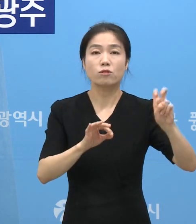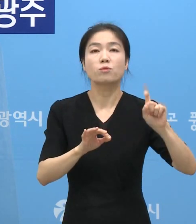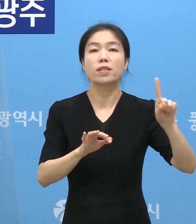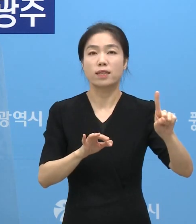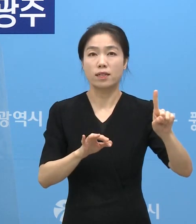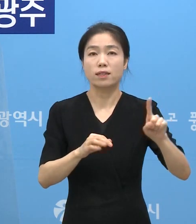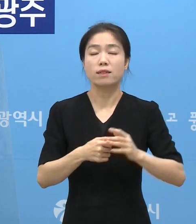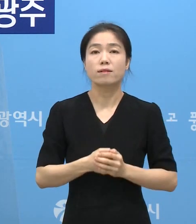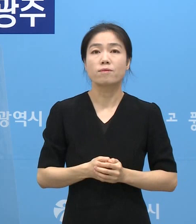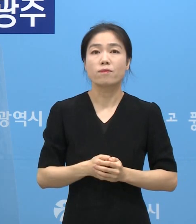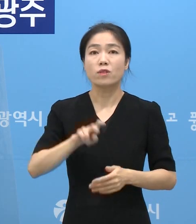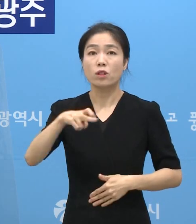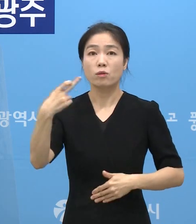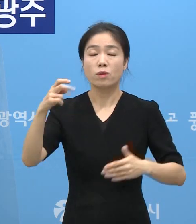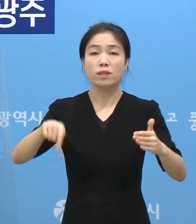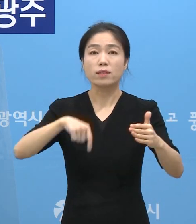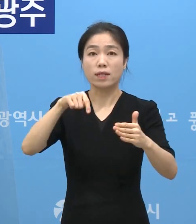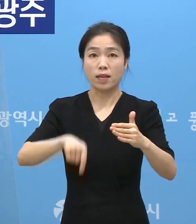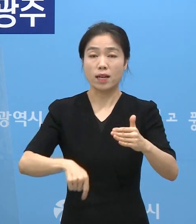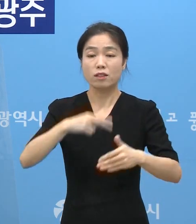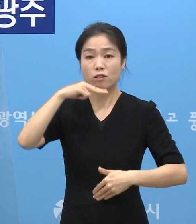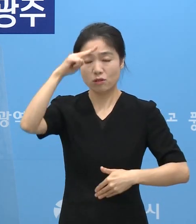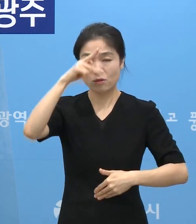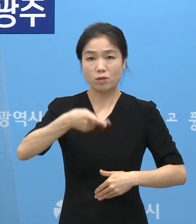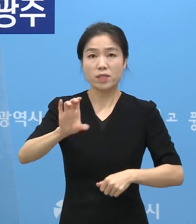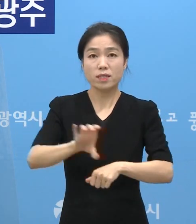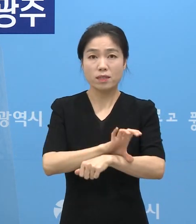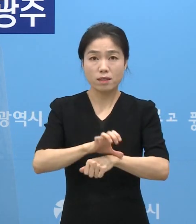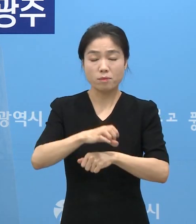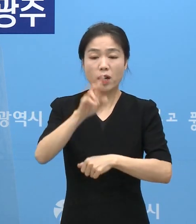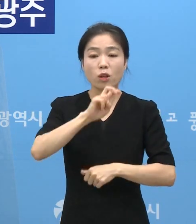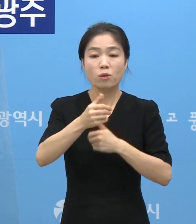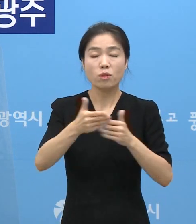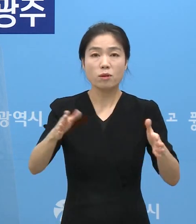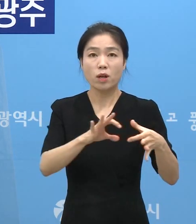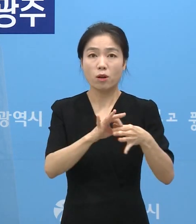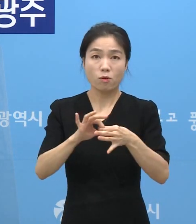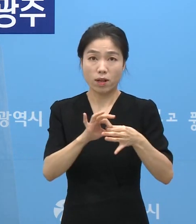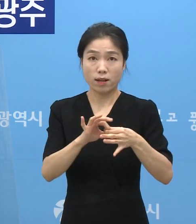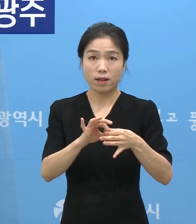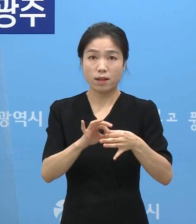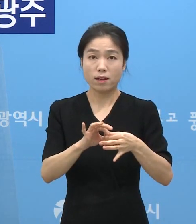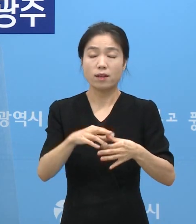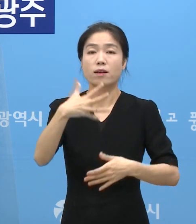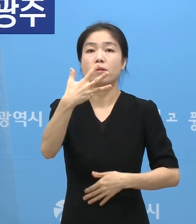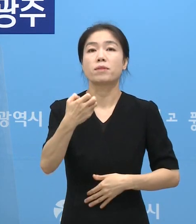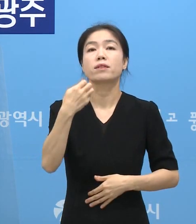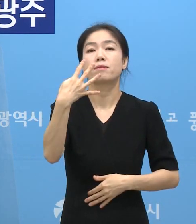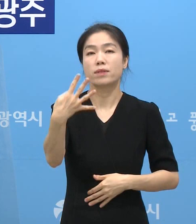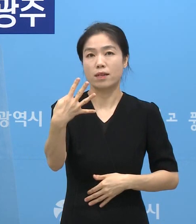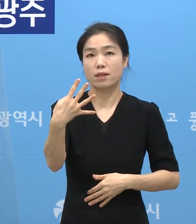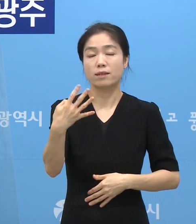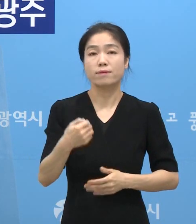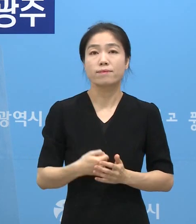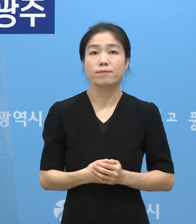광산구 소재 주전 PC방 노래연습장 관련으로 84명입니다.